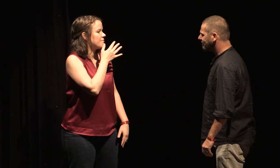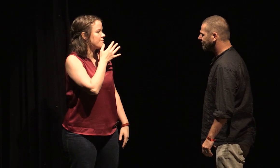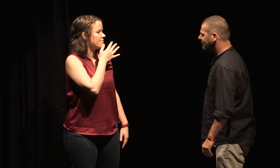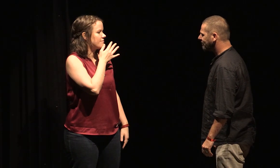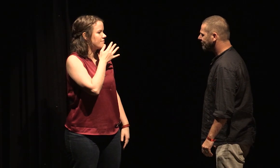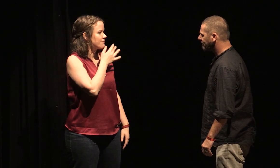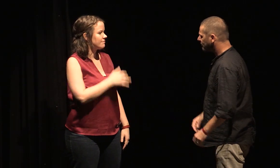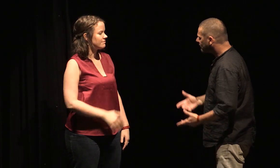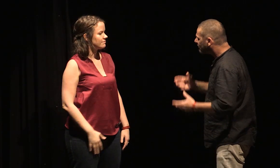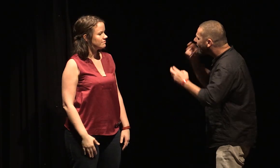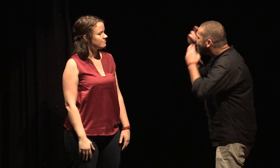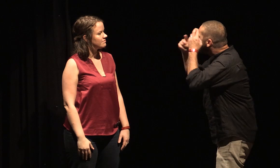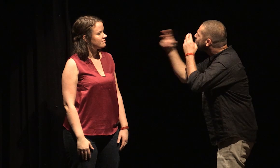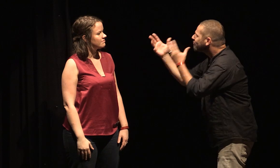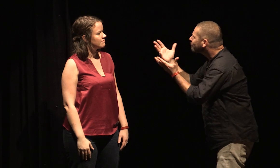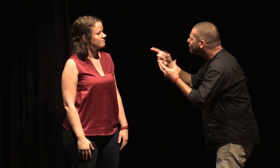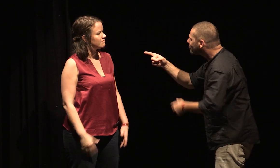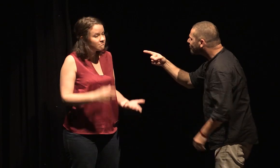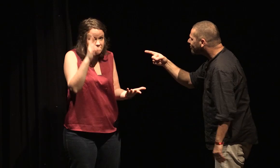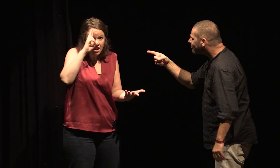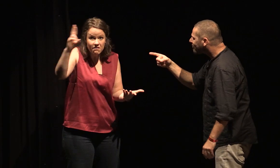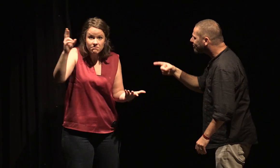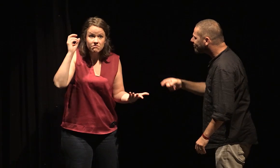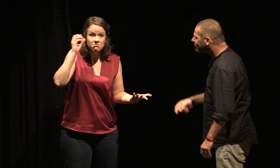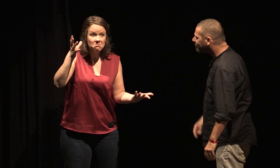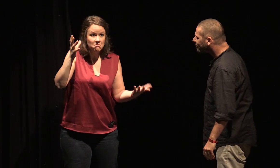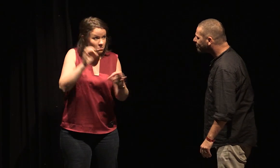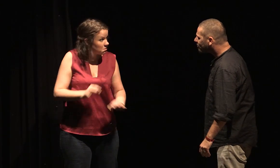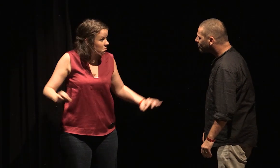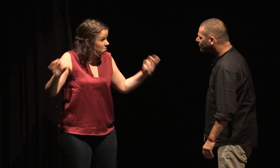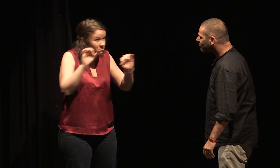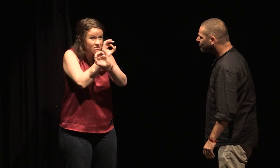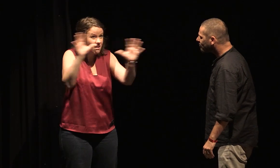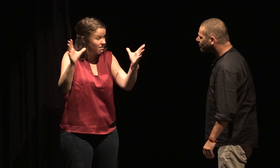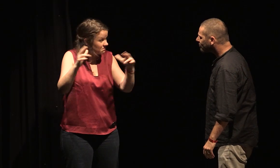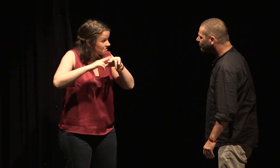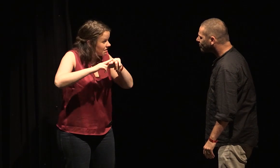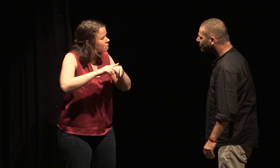De quoi rêves-tu, d'ordinaire? D'ordinaire? Je ne rêve pas. Et toi, de quoi rêves-tu?